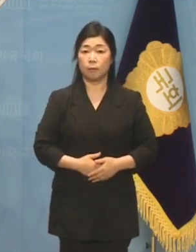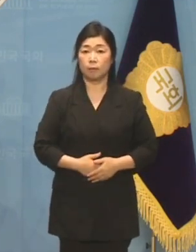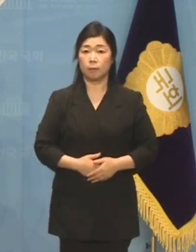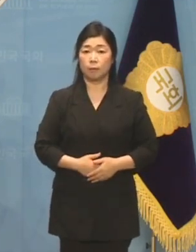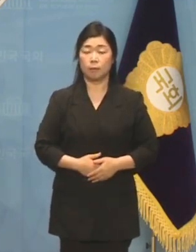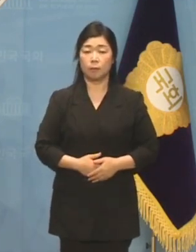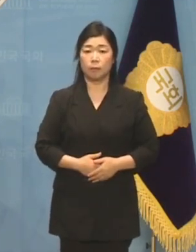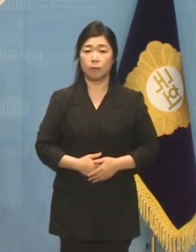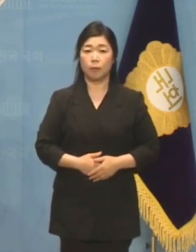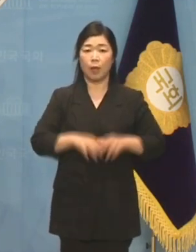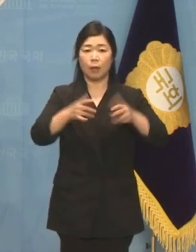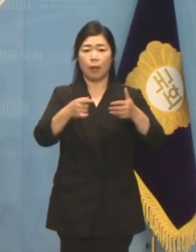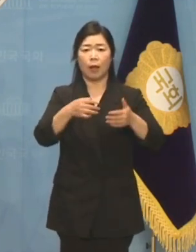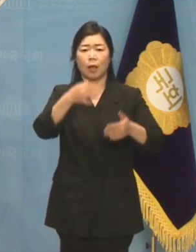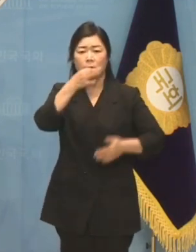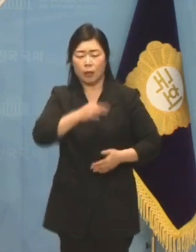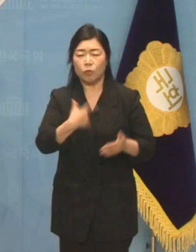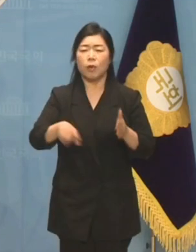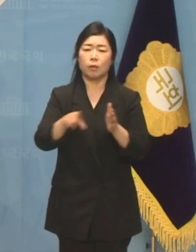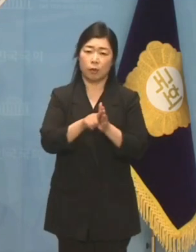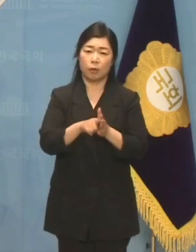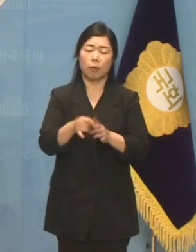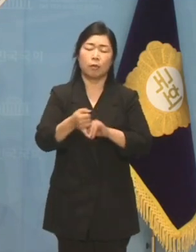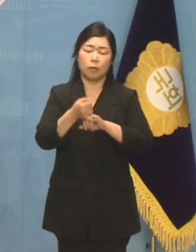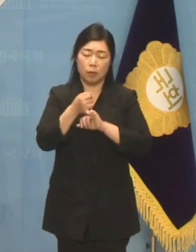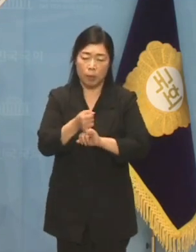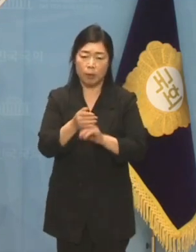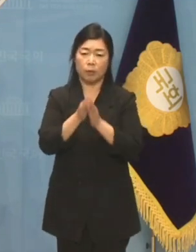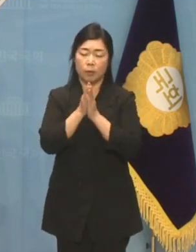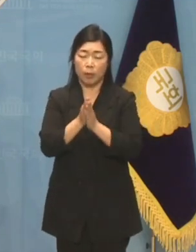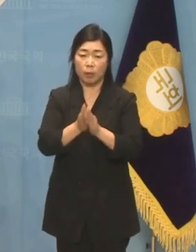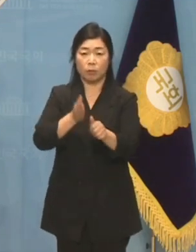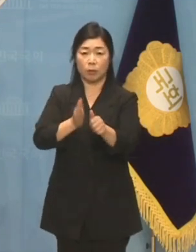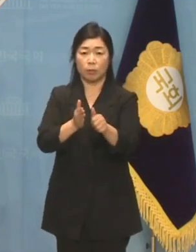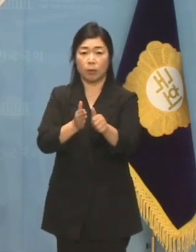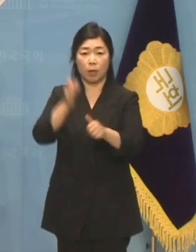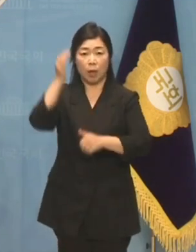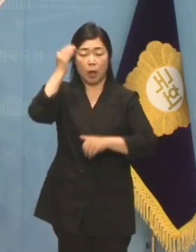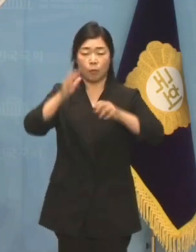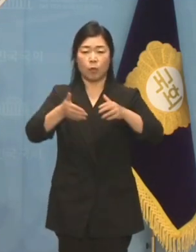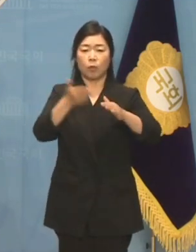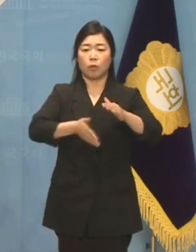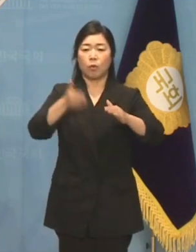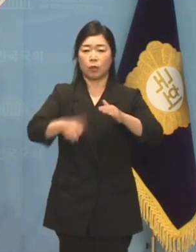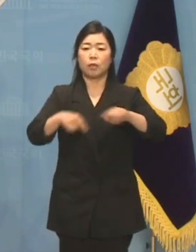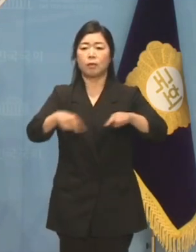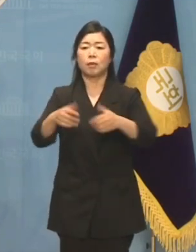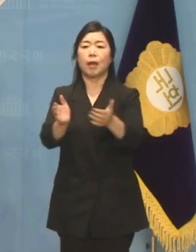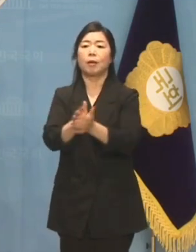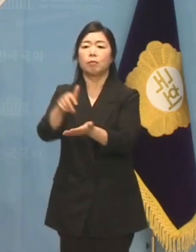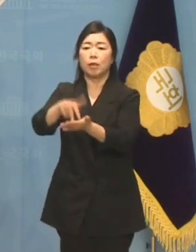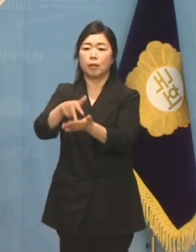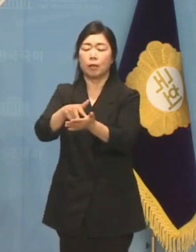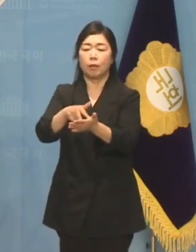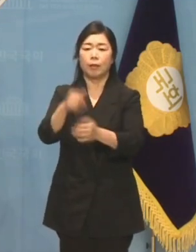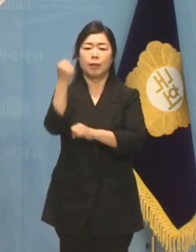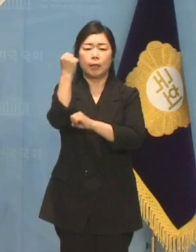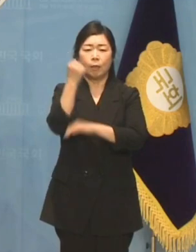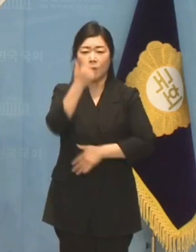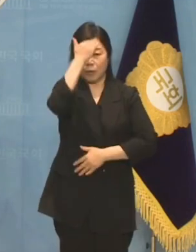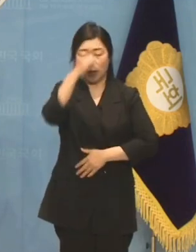부디 국익 앞에서만이라도 대한민국 공당으로서 최소한의 도의를